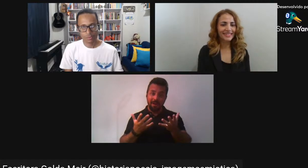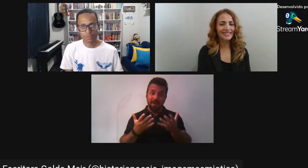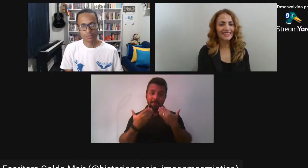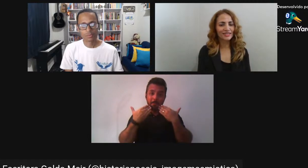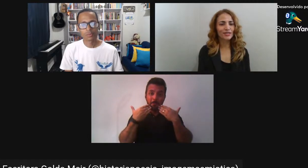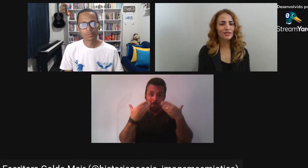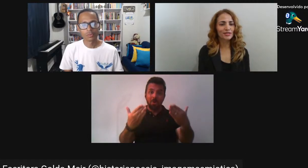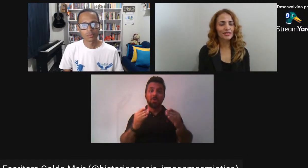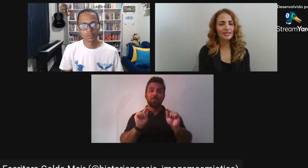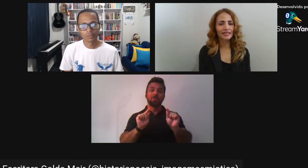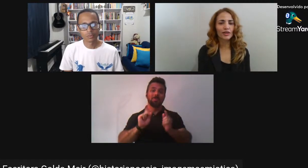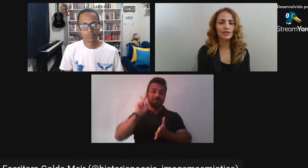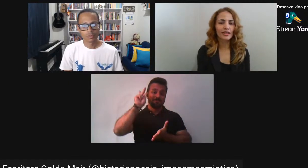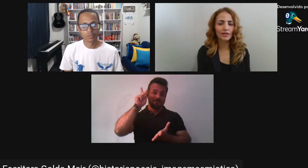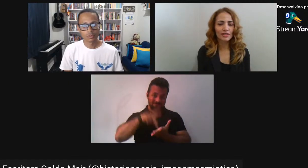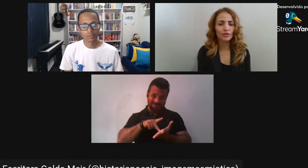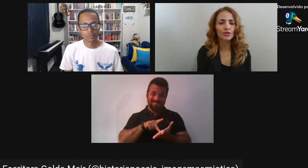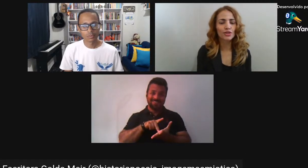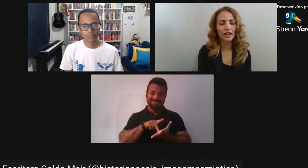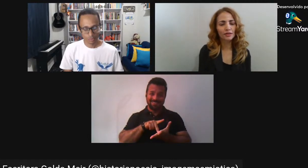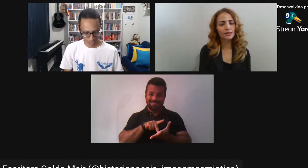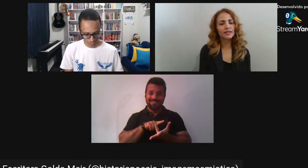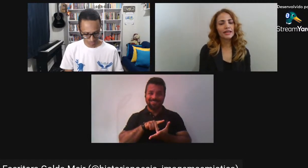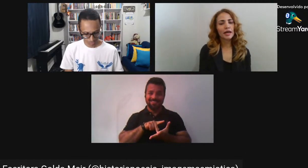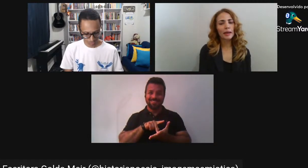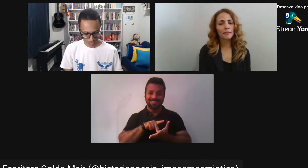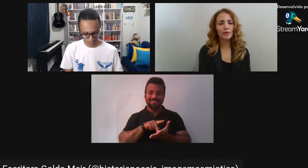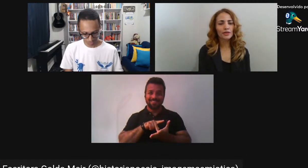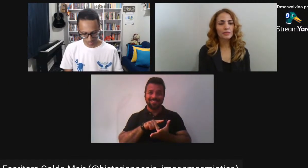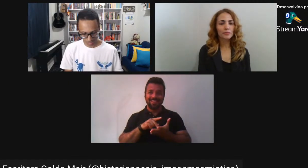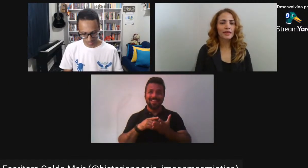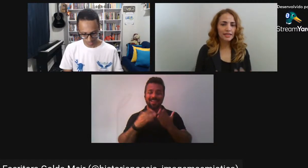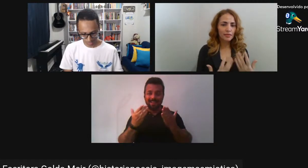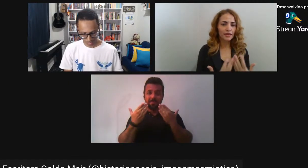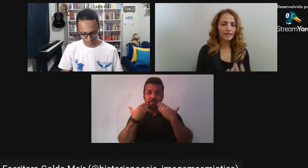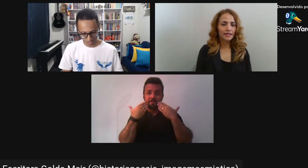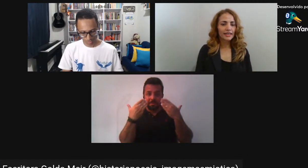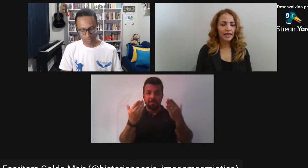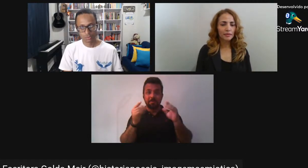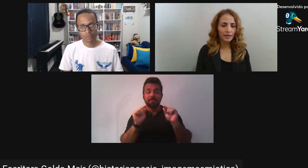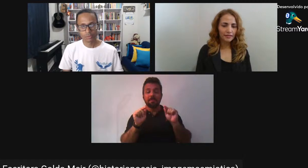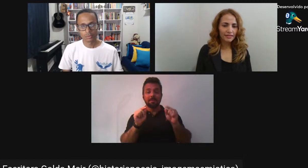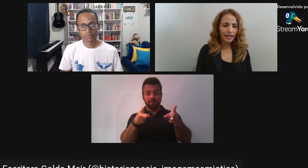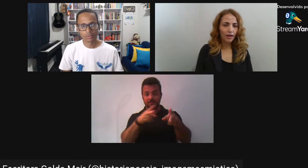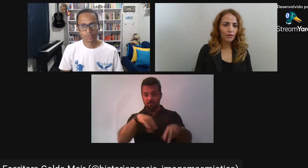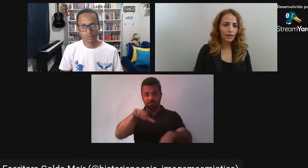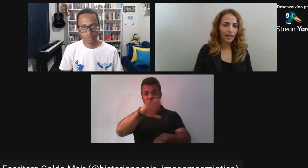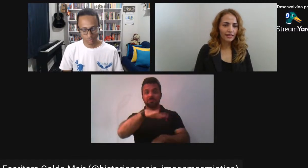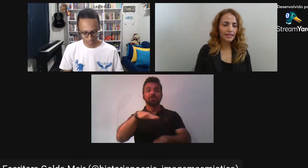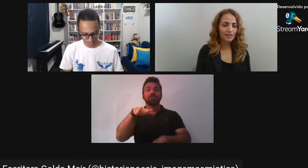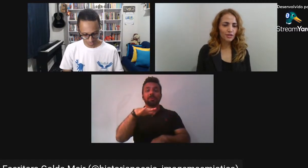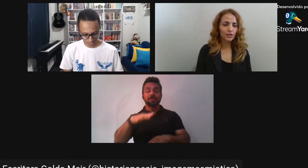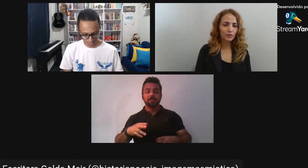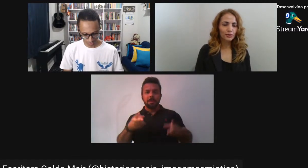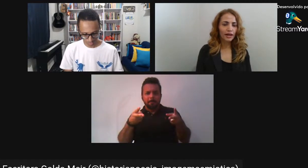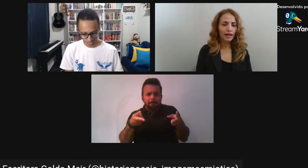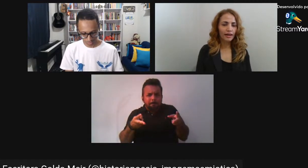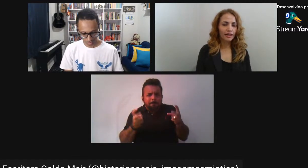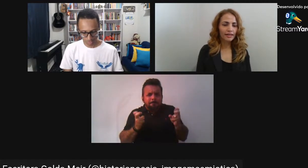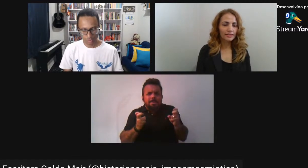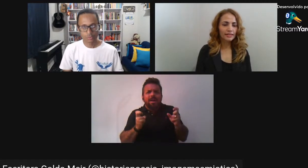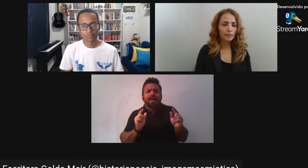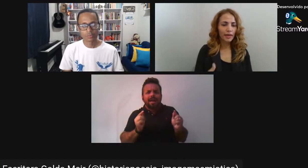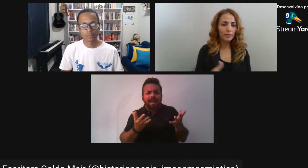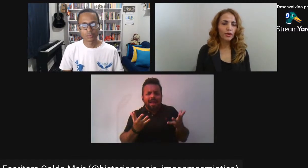O nosso diálogo Possa perceber em mim Alguém decidido